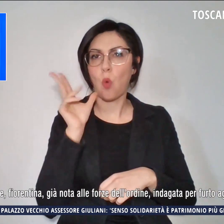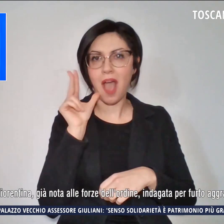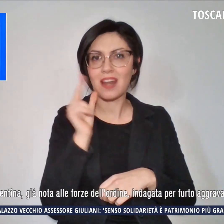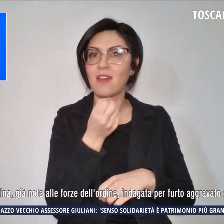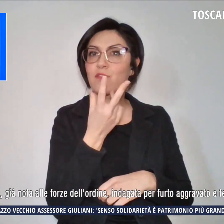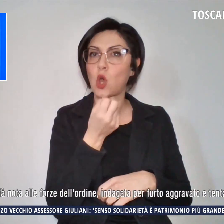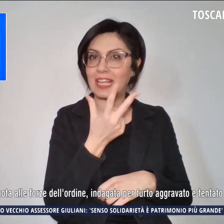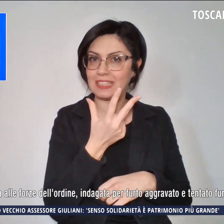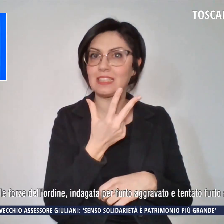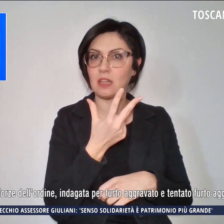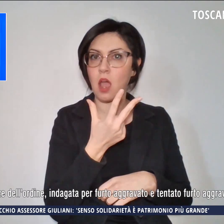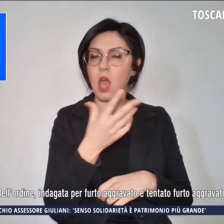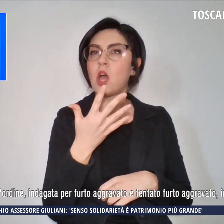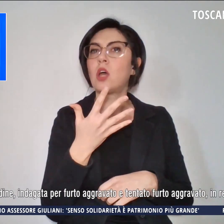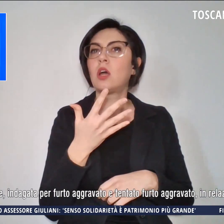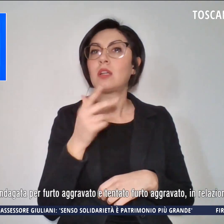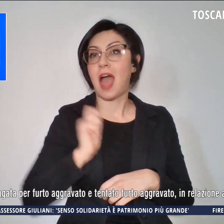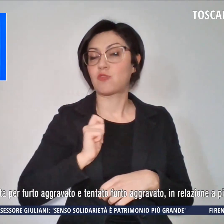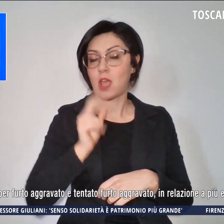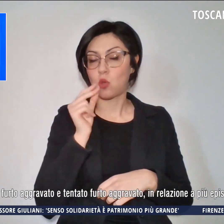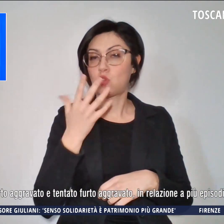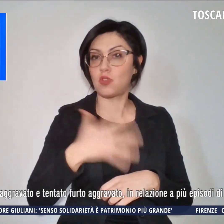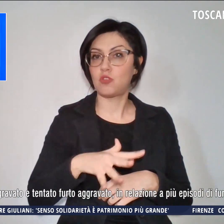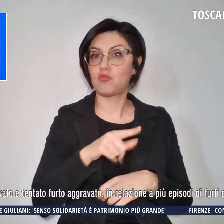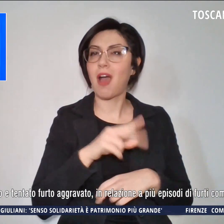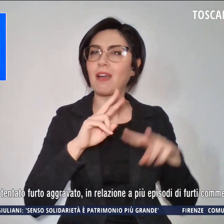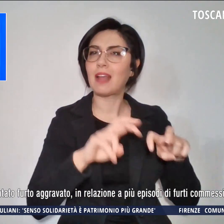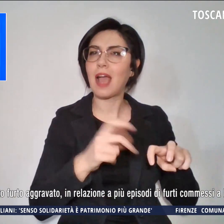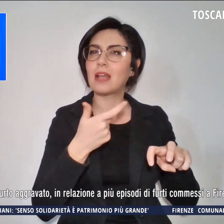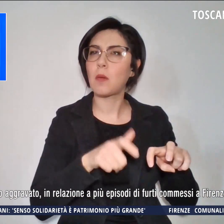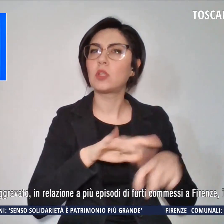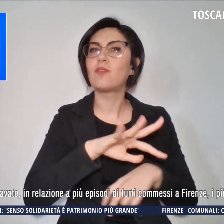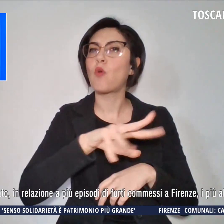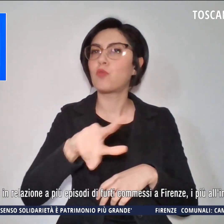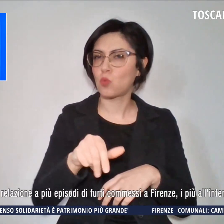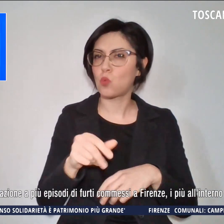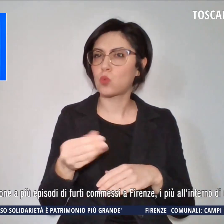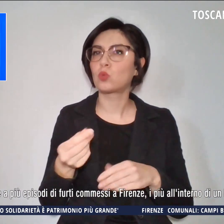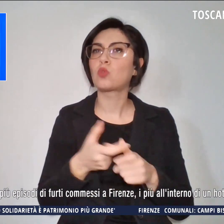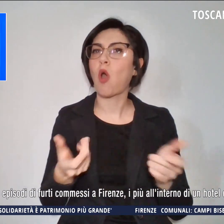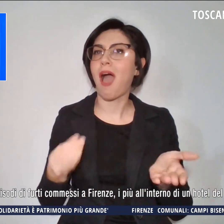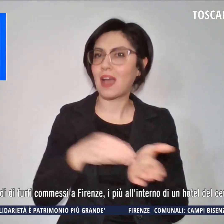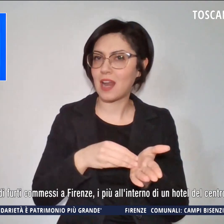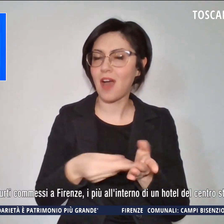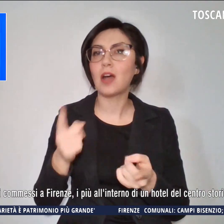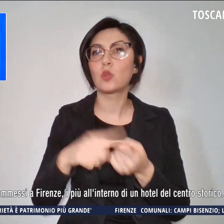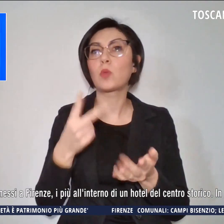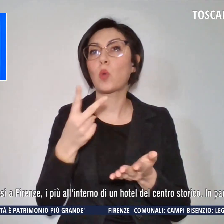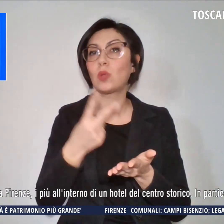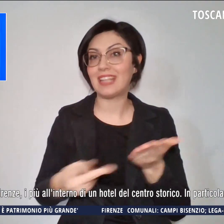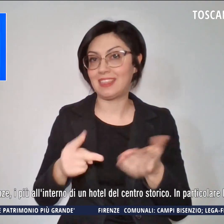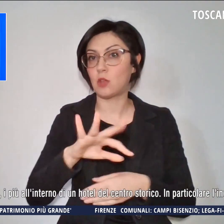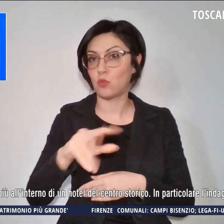già nota alle forze dell'ordine, indagata per furto aggravato e tentato furto aggravato,